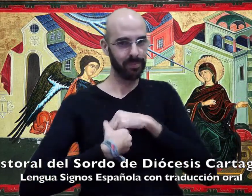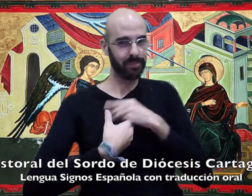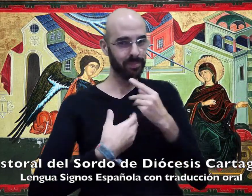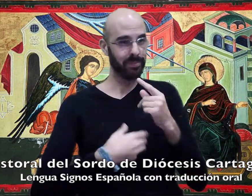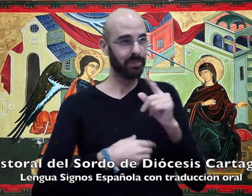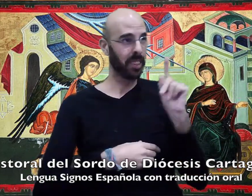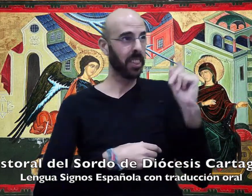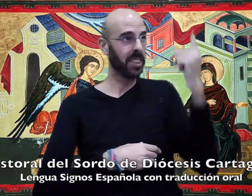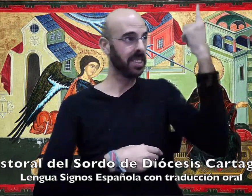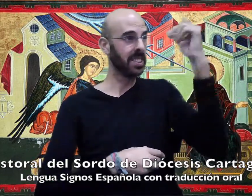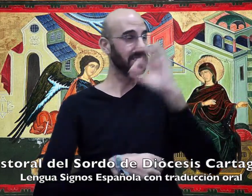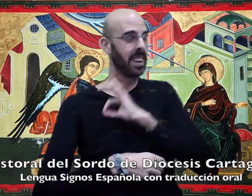hágase en mí según tu palabra.